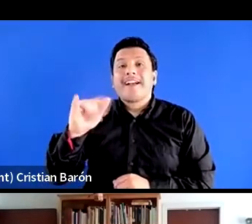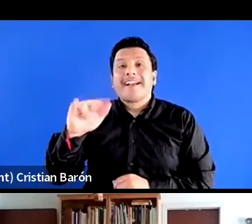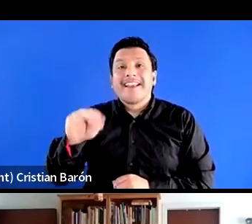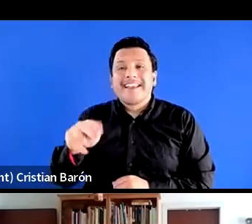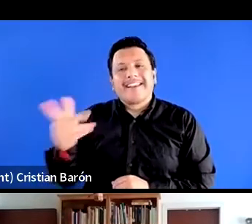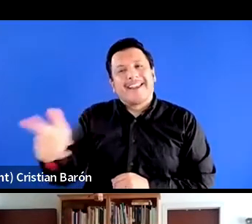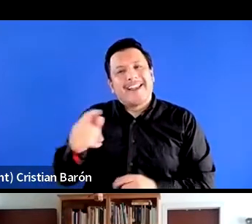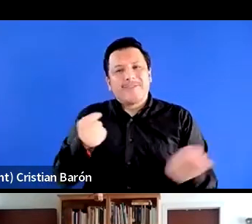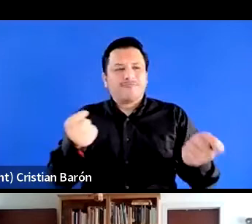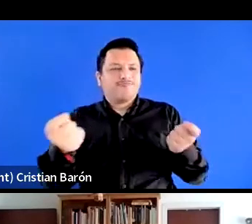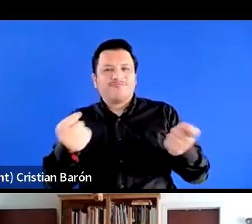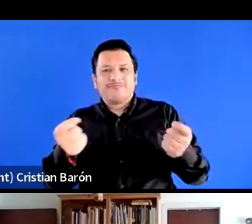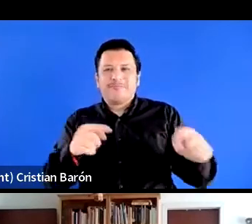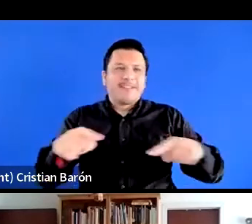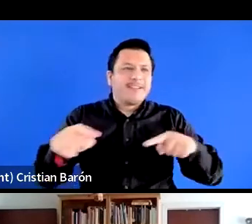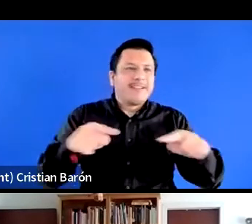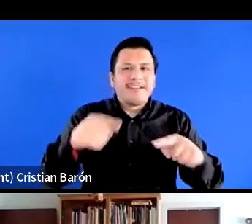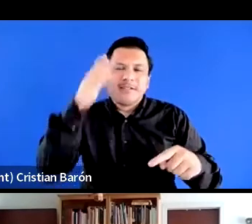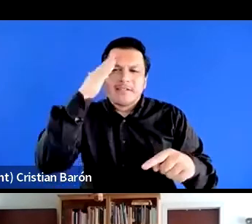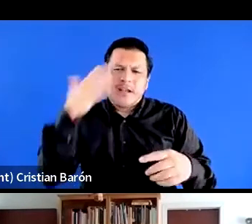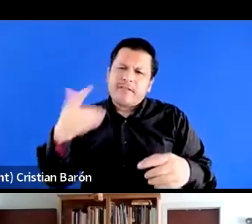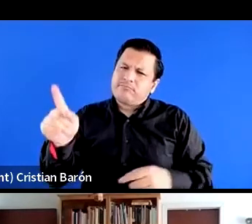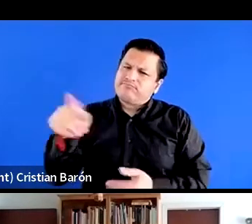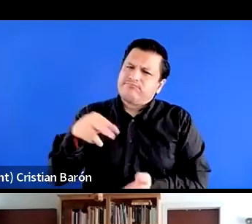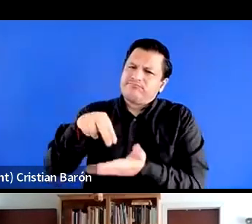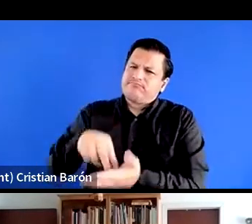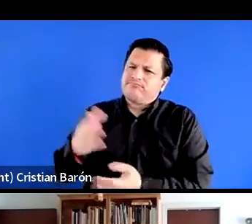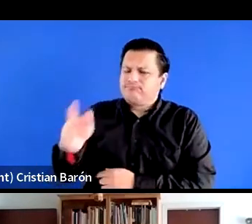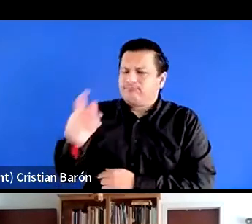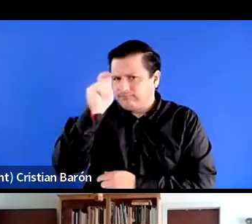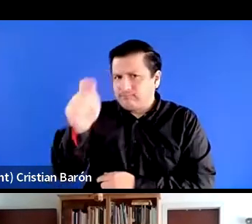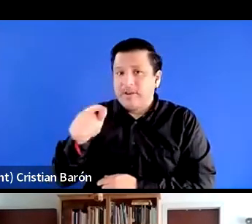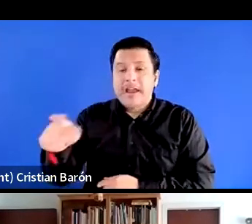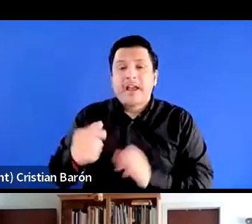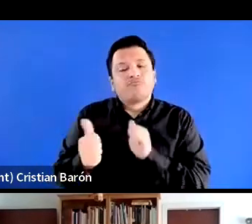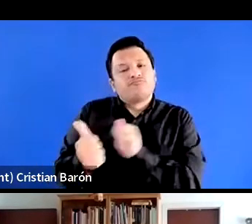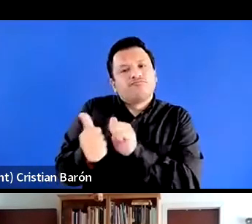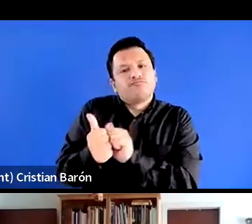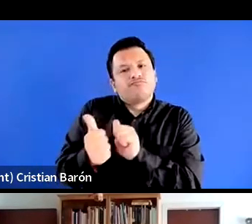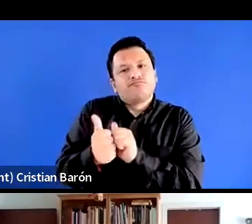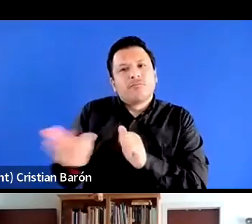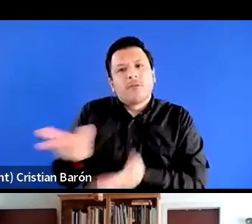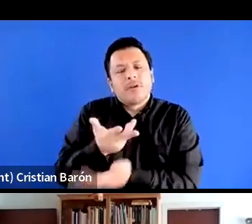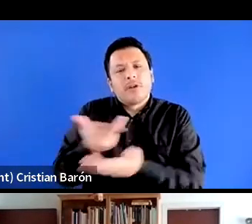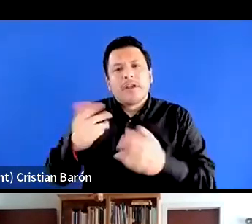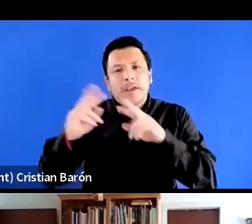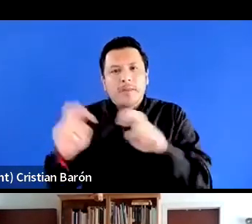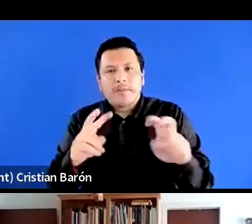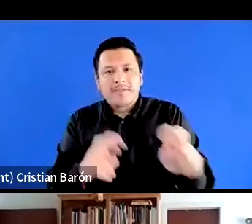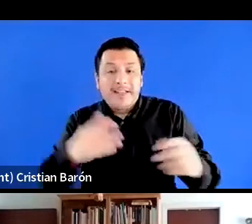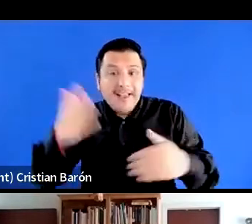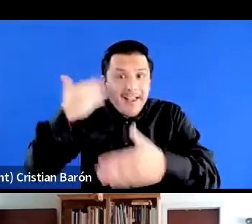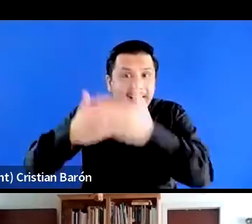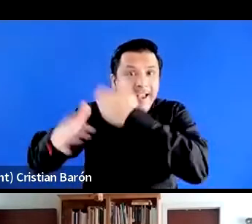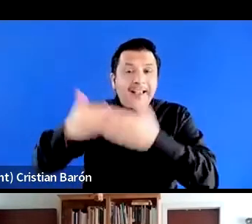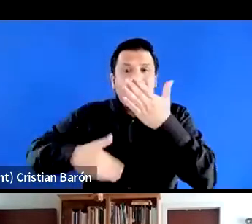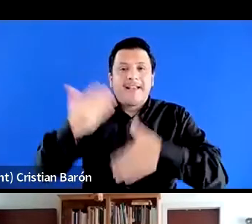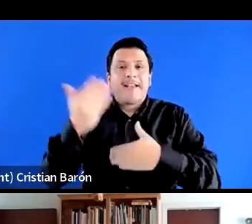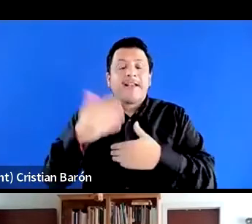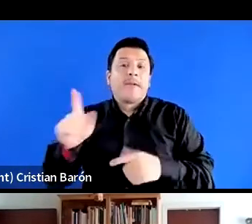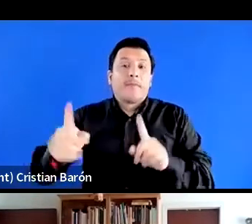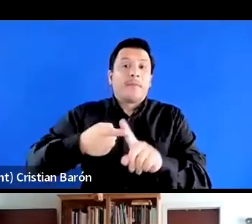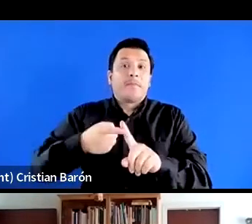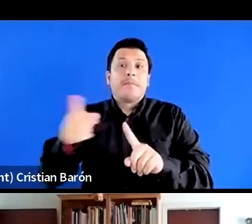conversación, reconociendo su lugar. Él decía el compañero de esta investigación desde sus inicios, primero como